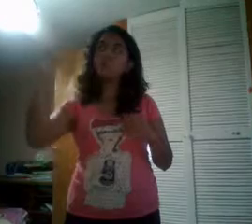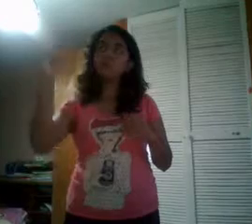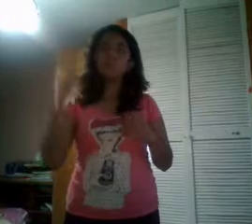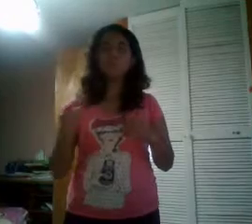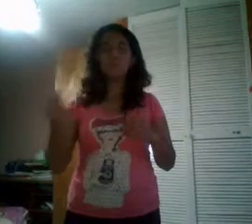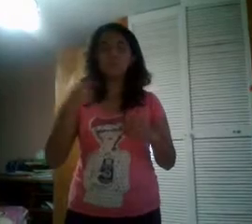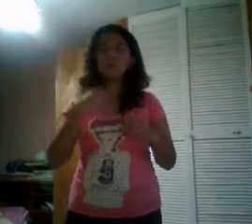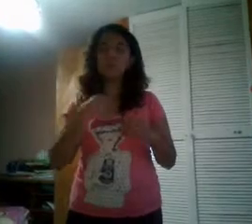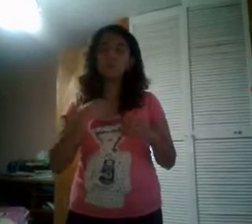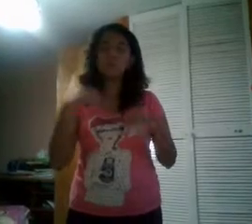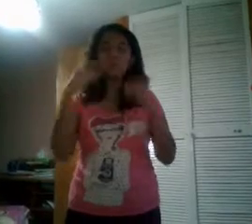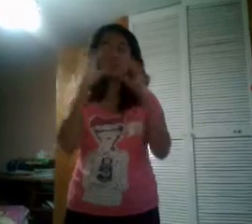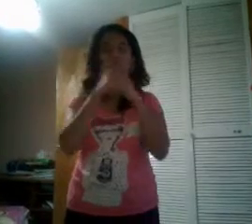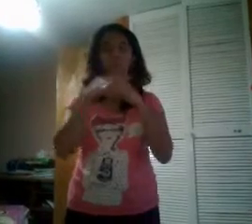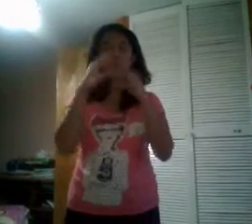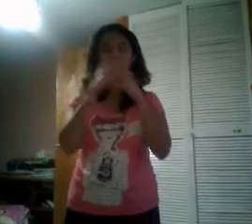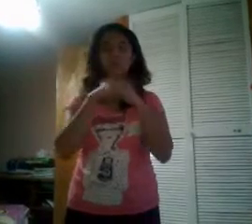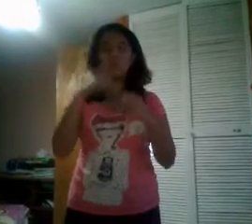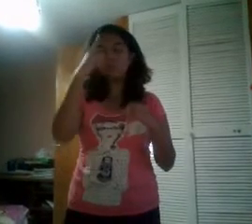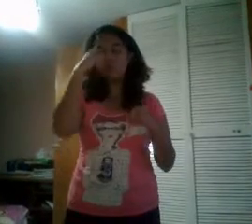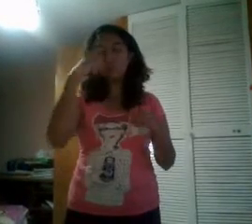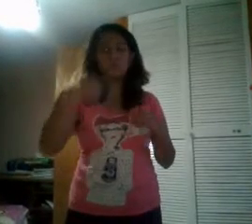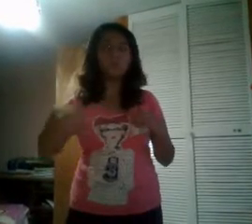Canto para que mi pertenezas,